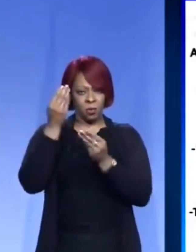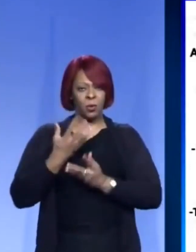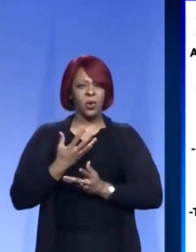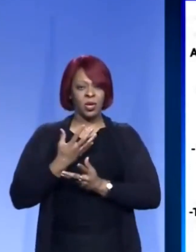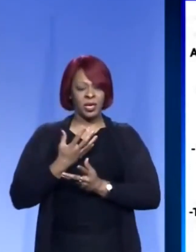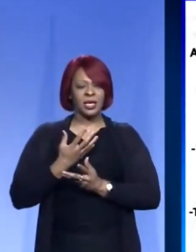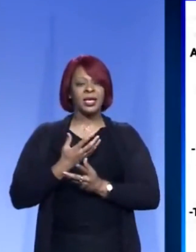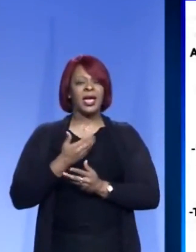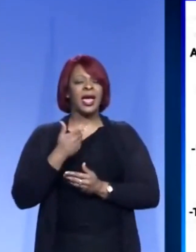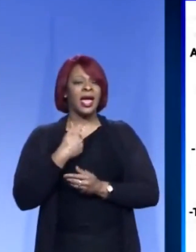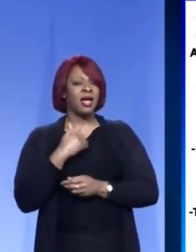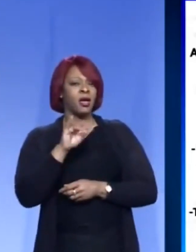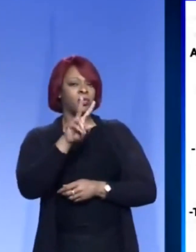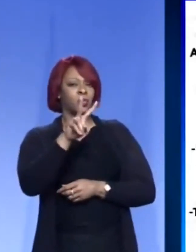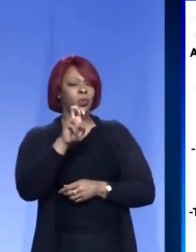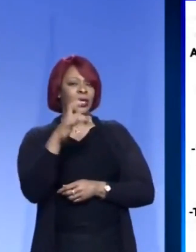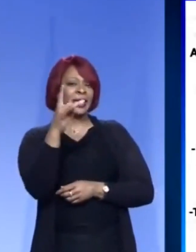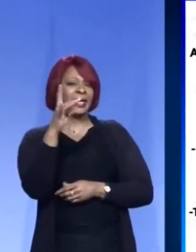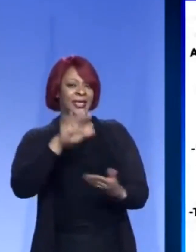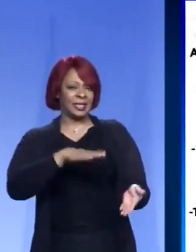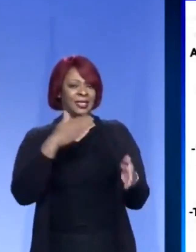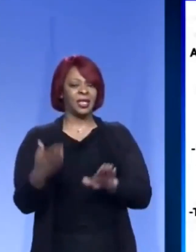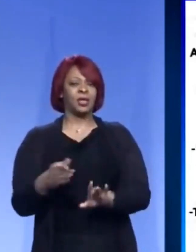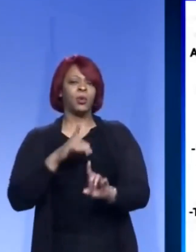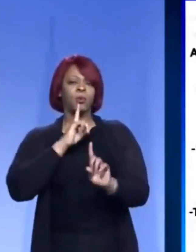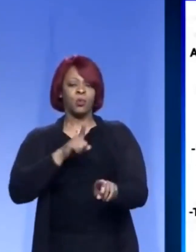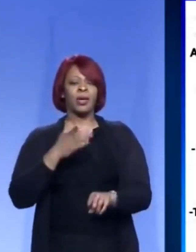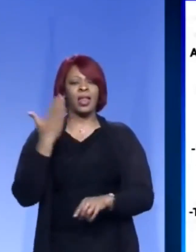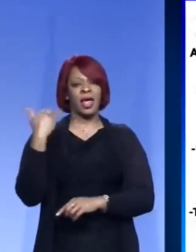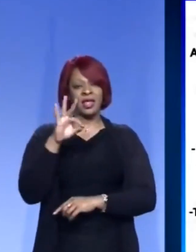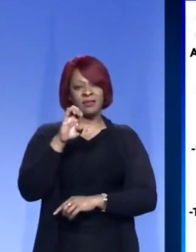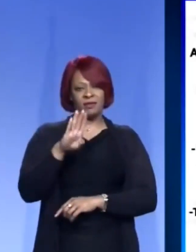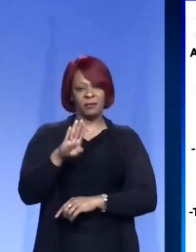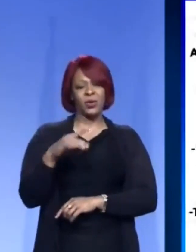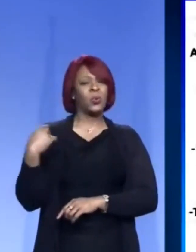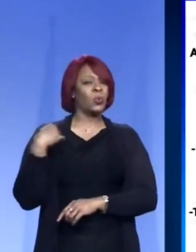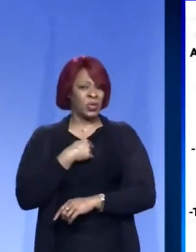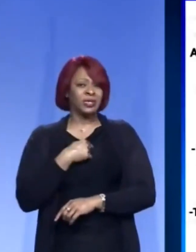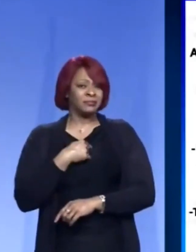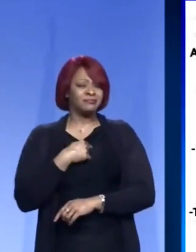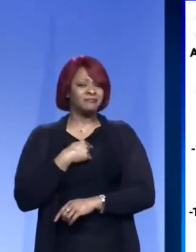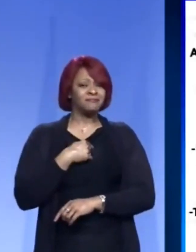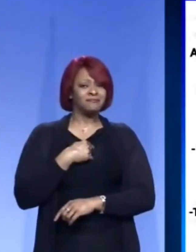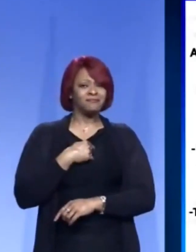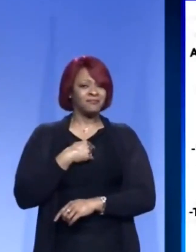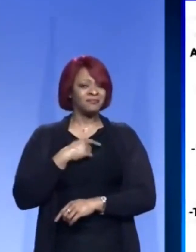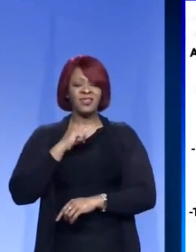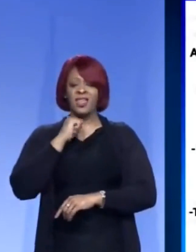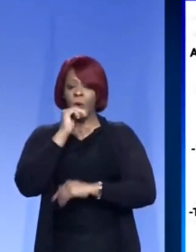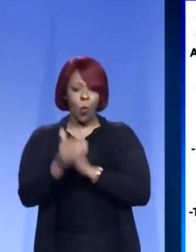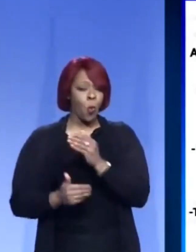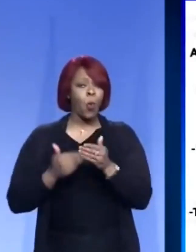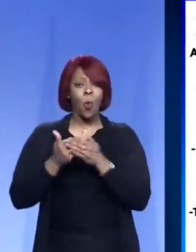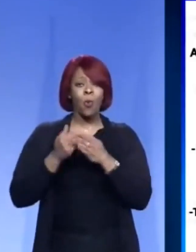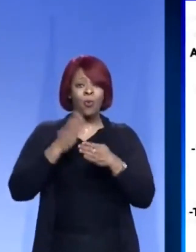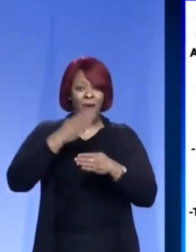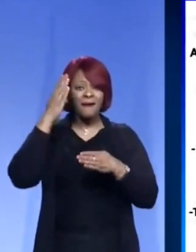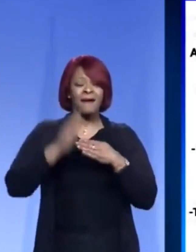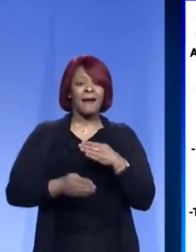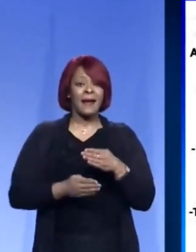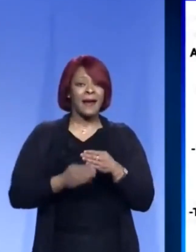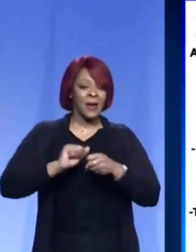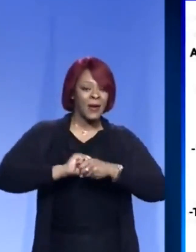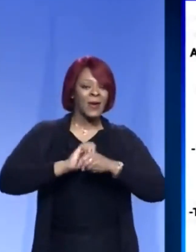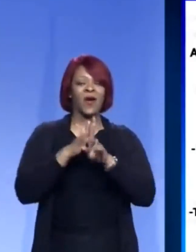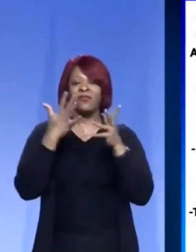gratis para cualquier persona de 5 años o más. El evento será llevado a cabo en el gimnasio de la Iglesia de la Ascensión, ubicada en el